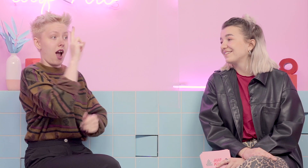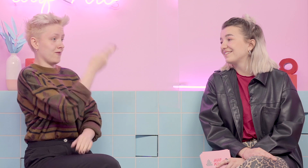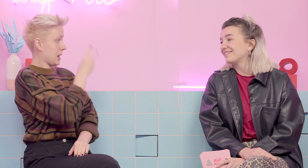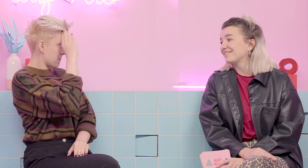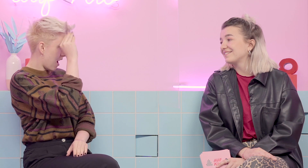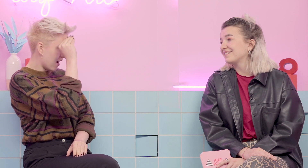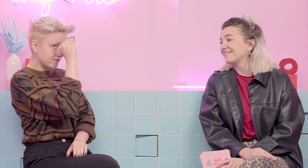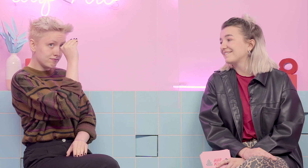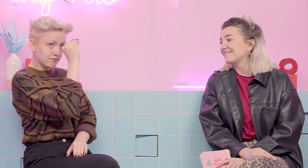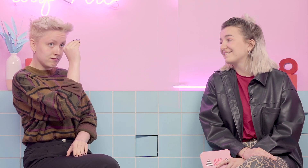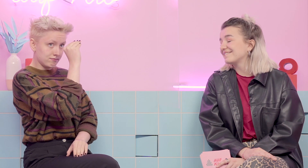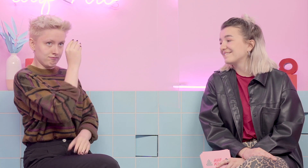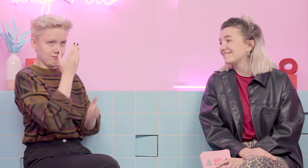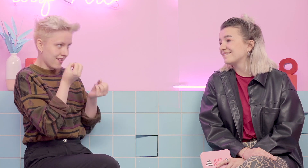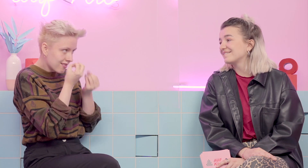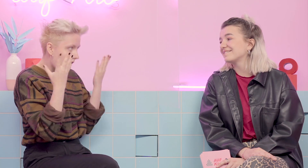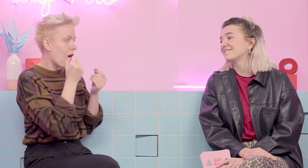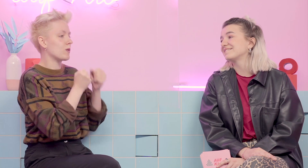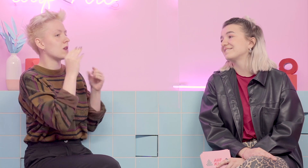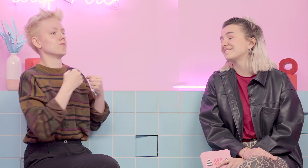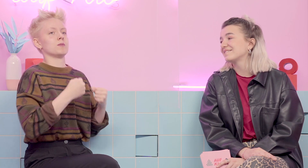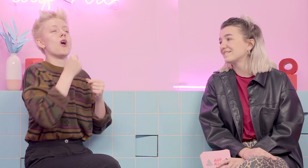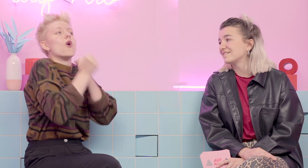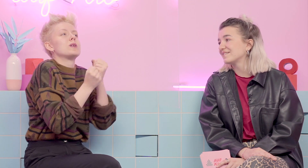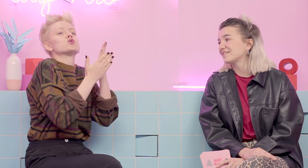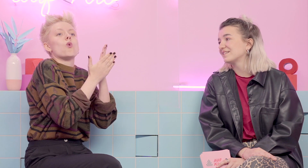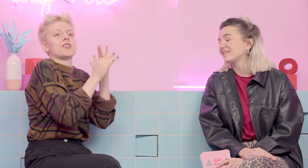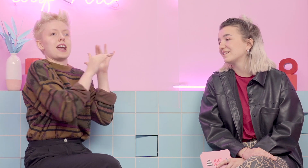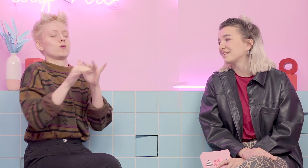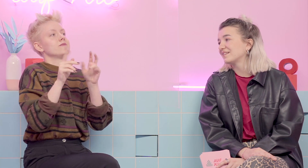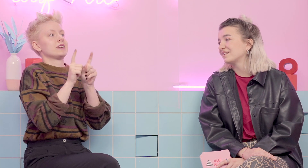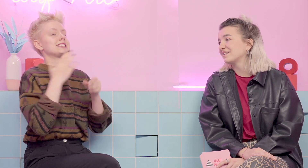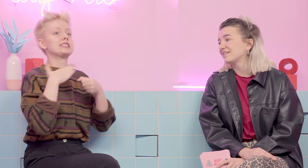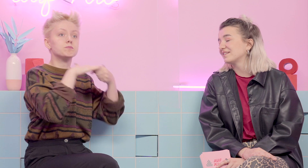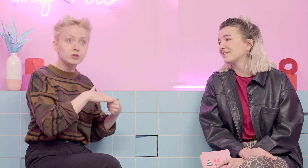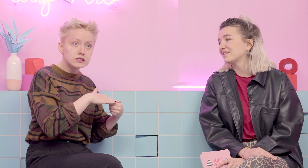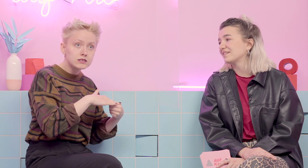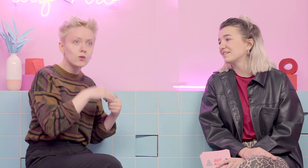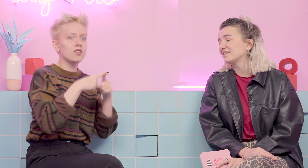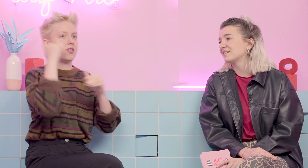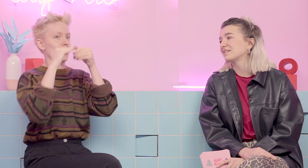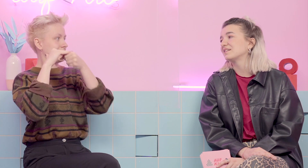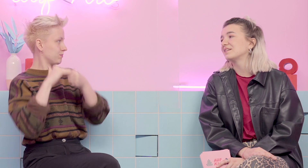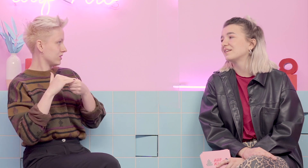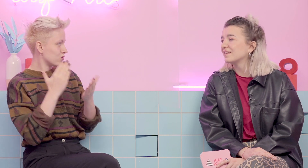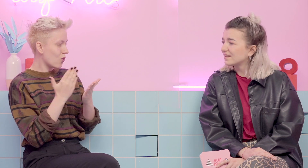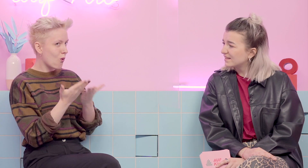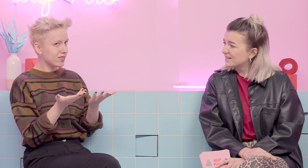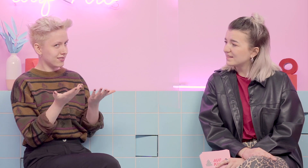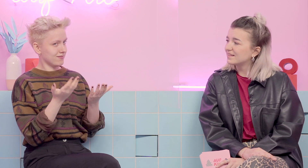auch und weil er schon auch selbstbewusst aufgetreten ist, wurde das gehört. Und das war für mich total die Verknüpfung von Adultismus und Sexismus, was ich echt